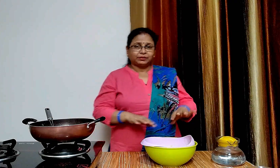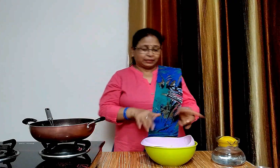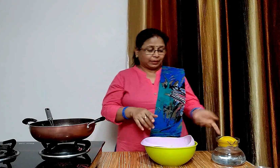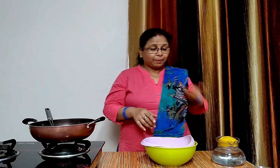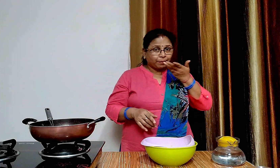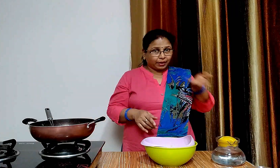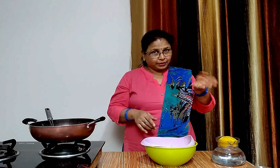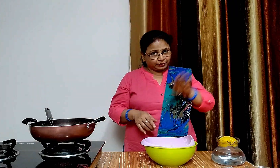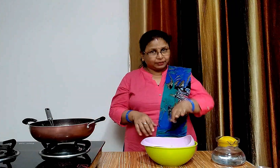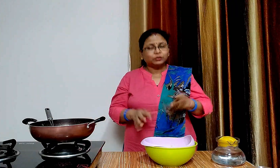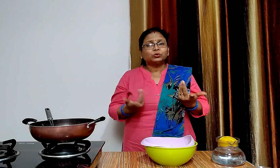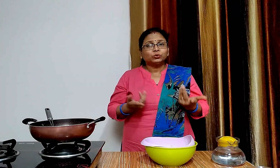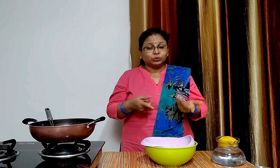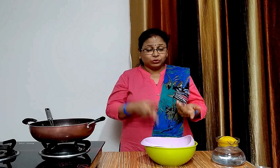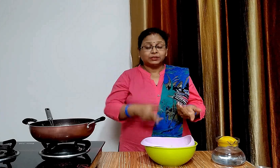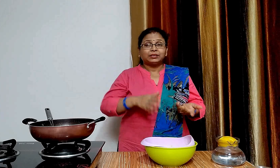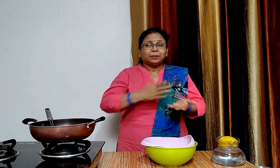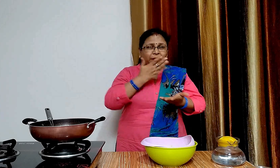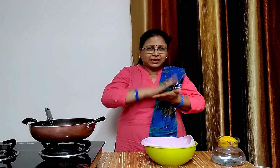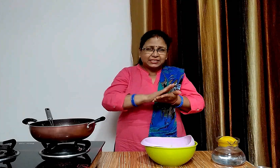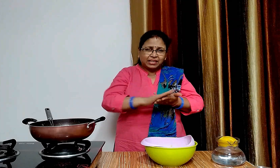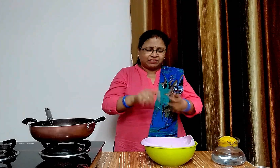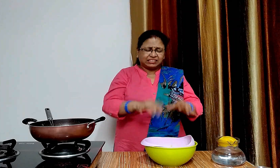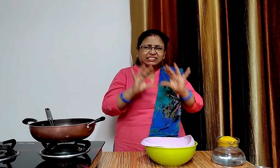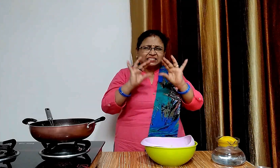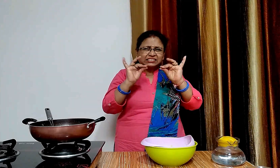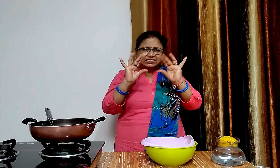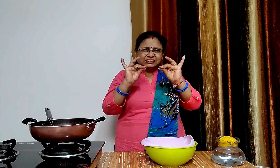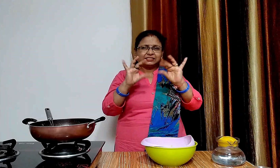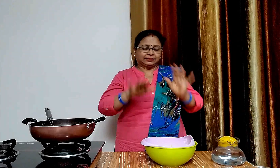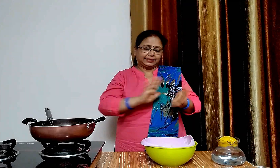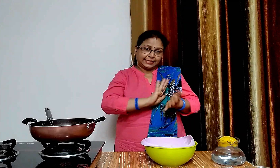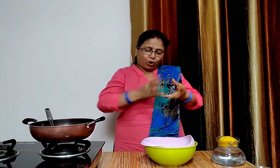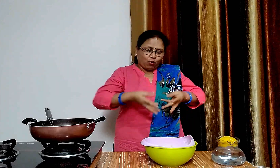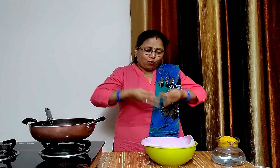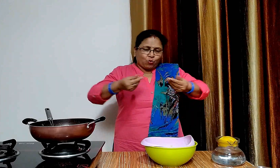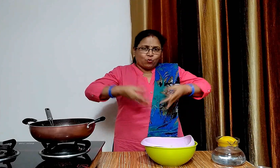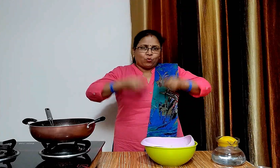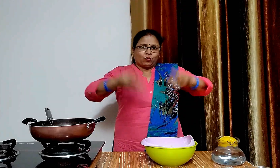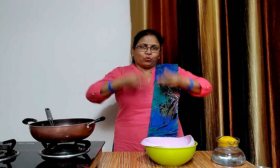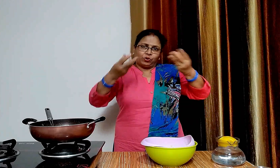अब ठंडे पानी से सदो लेंगे हम इसे इसलिए दो रहे हैं ताकि पास्ता आपस में चुके ना